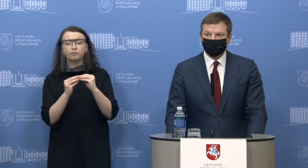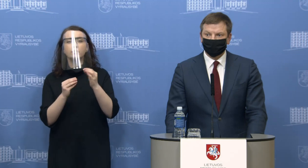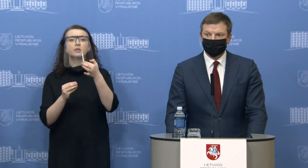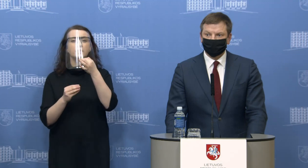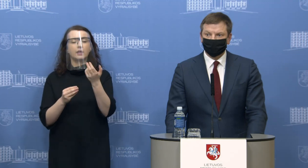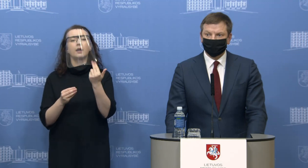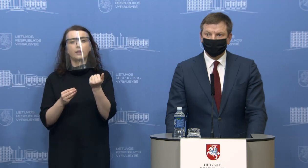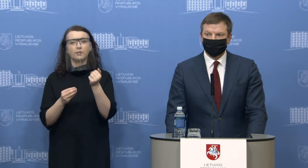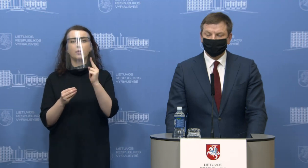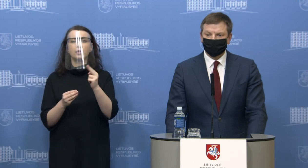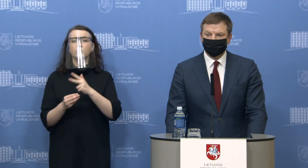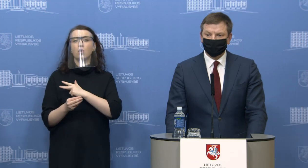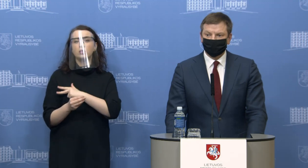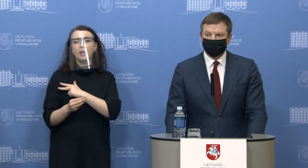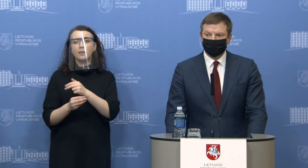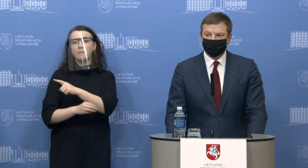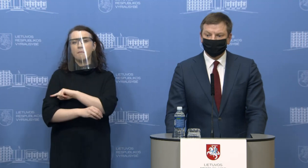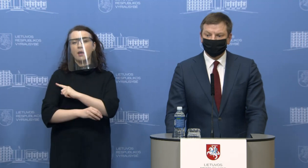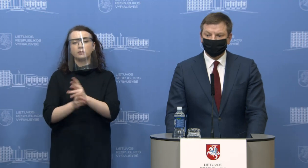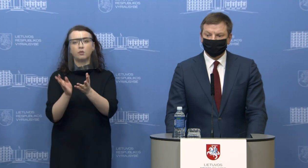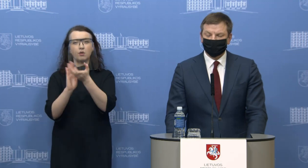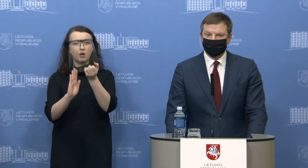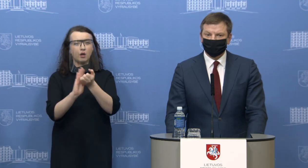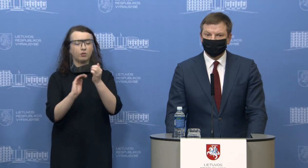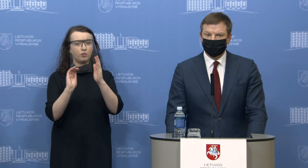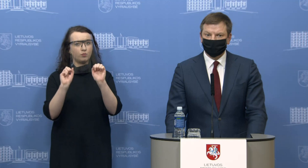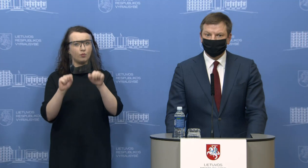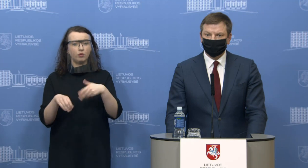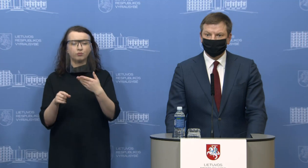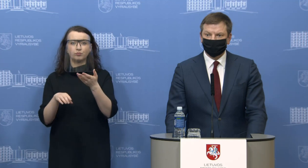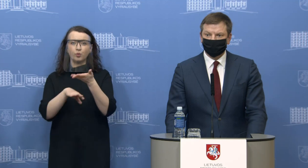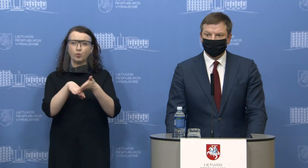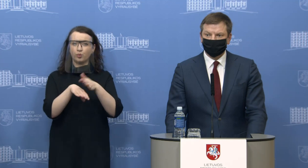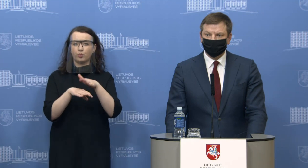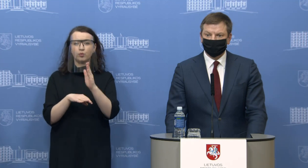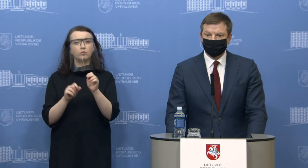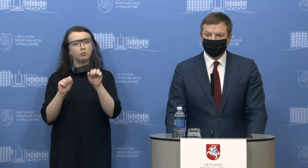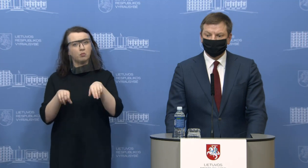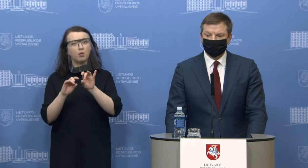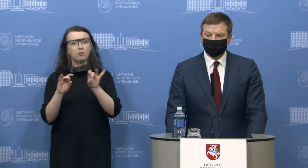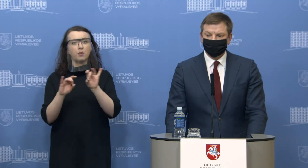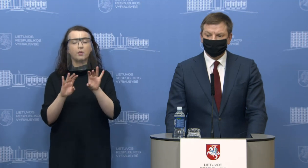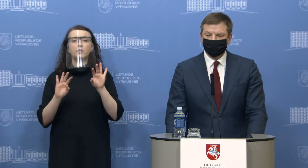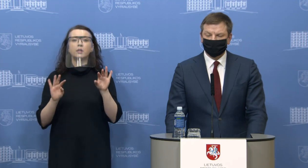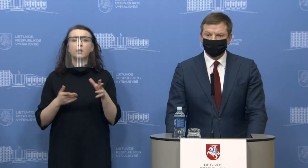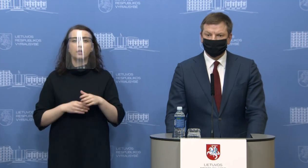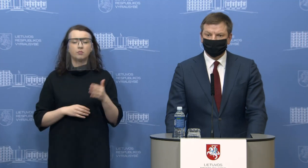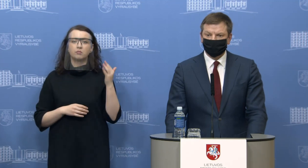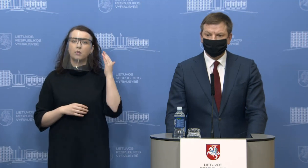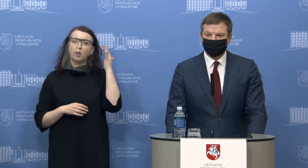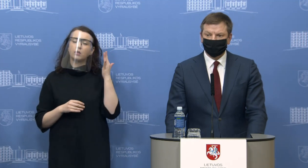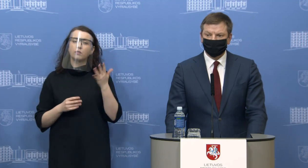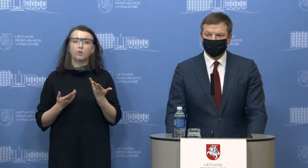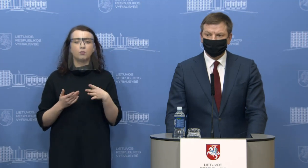socialinėms paslaugoms, galima tūkinti teikimas. Tai gal galit papasakoti, jūs analizuojatai,